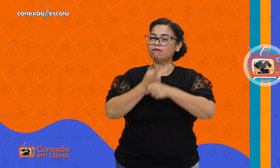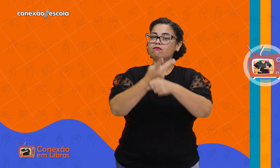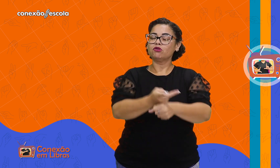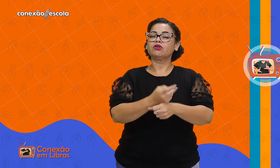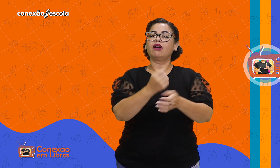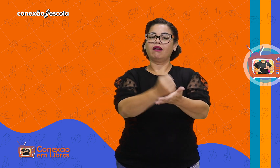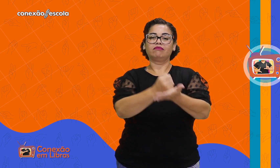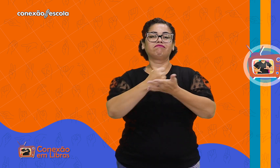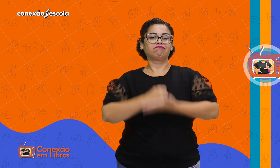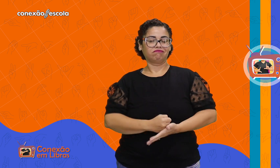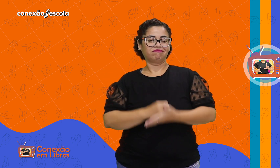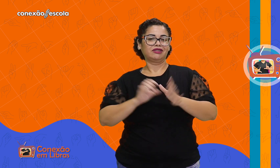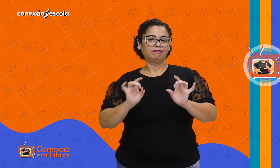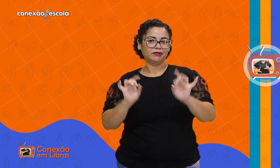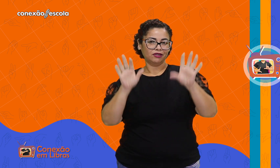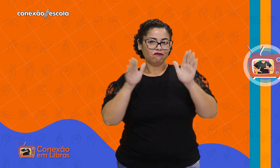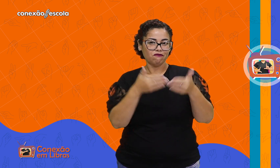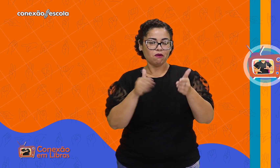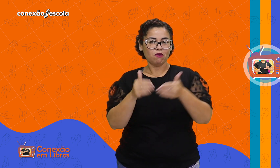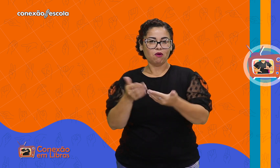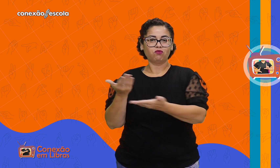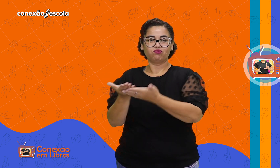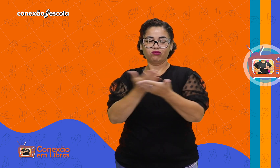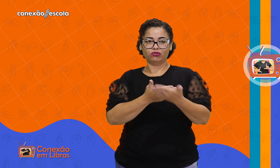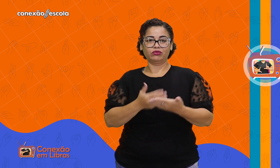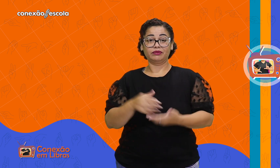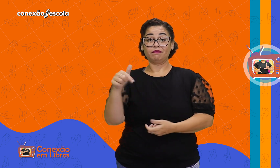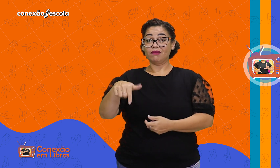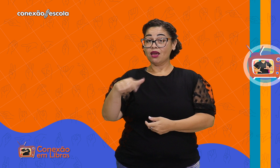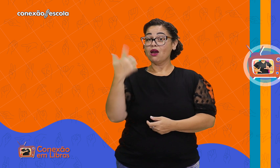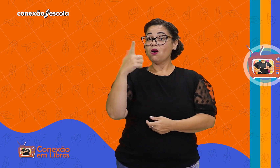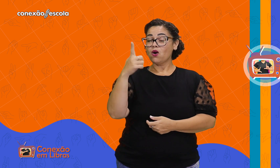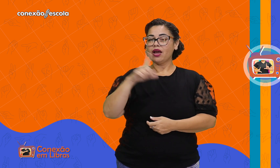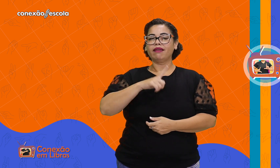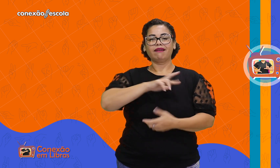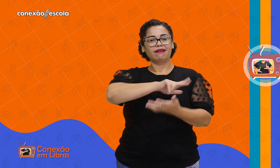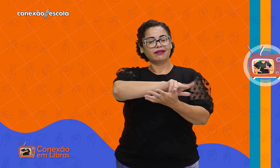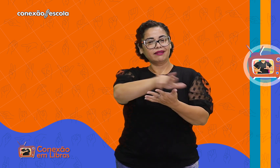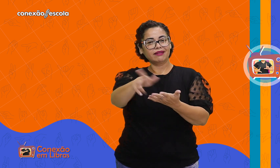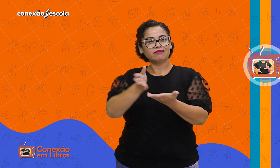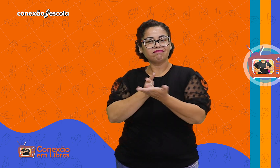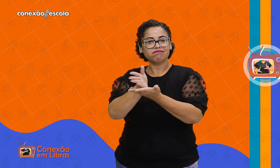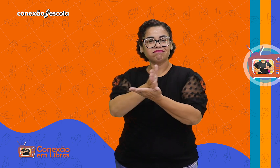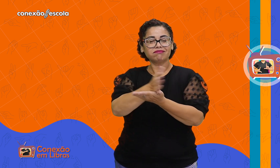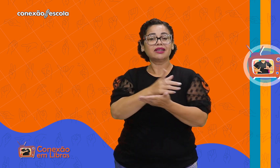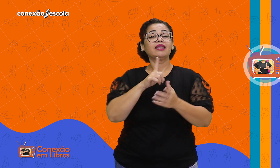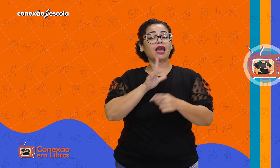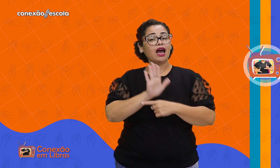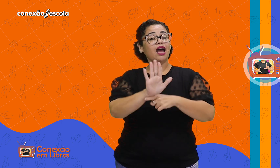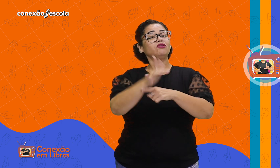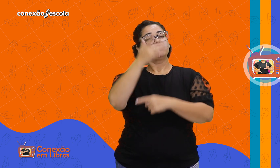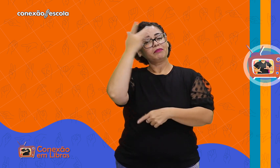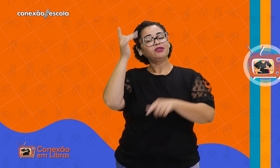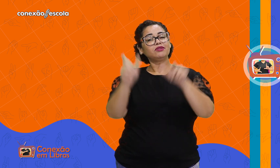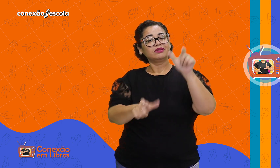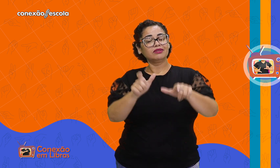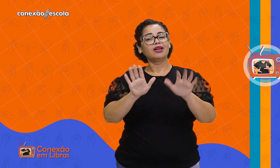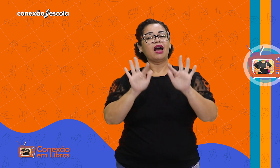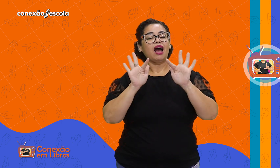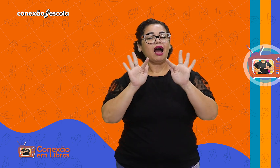é preciso buscar auxílio com suportes especializados. Em Goiânia, há várias maneiras de procurar ajuda para indivíduos